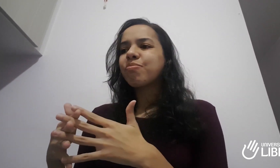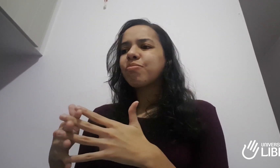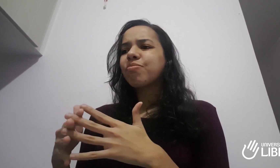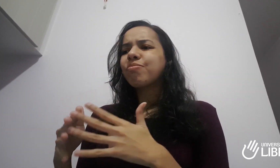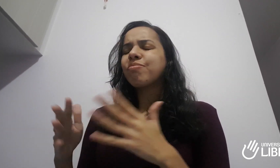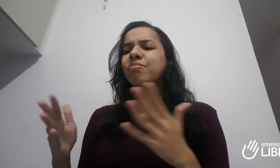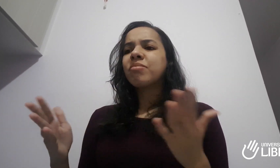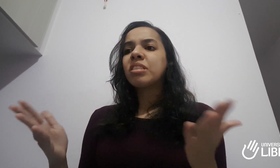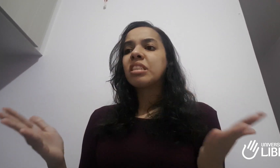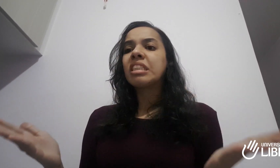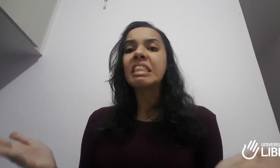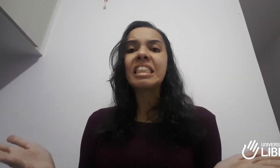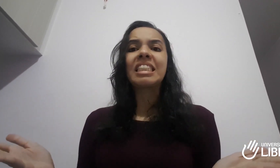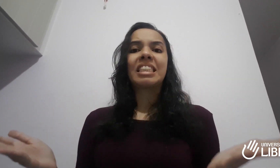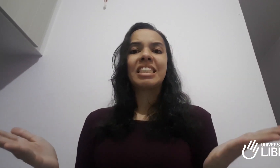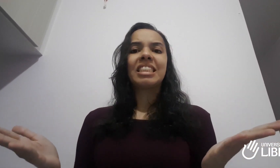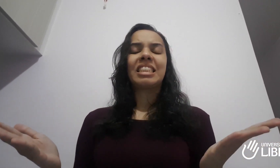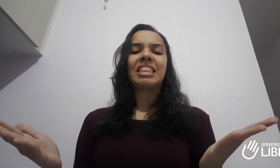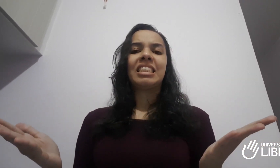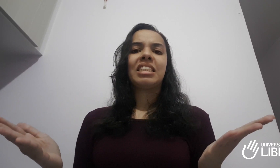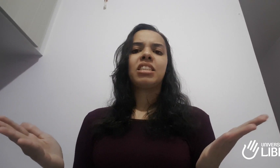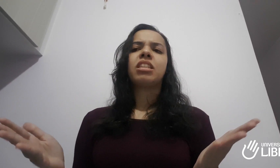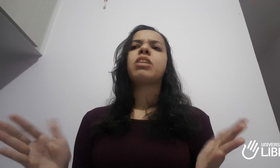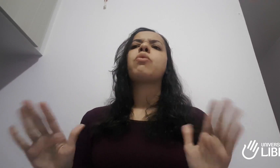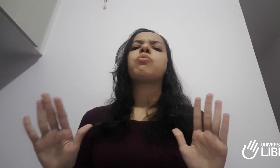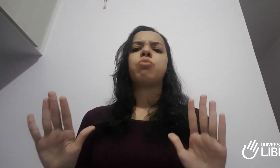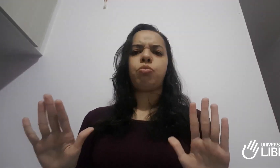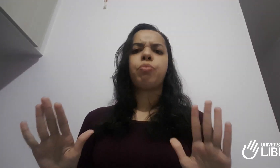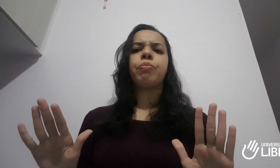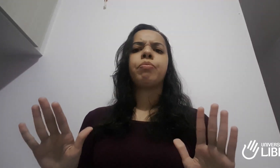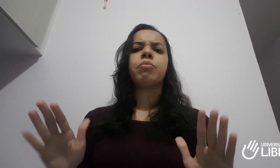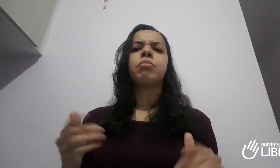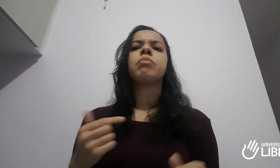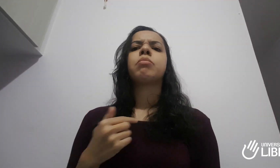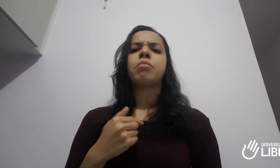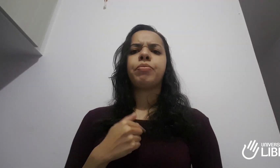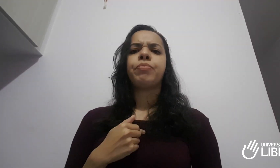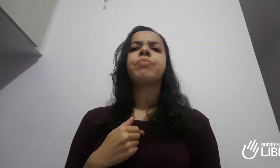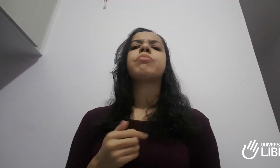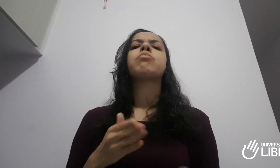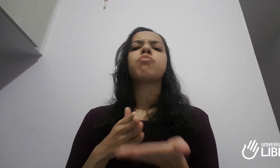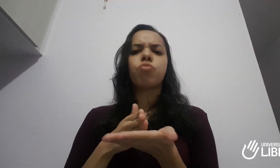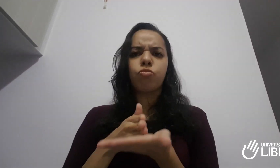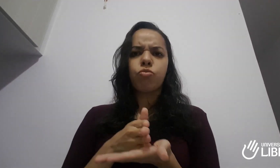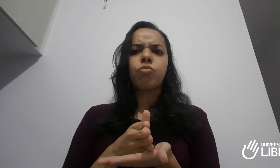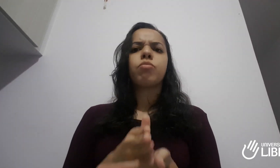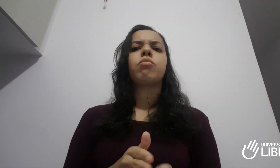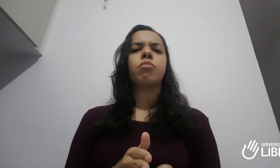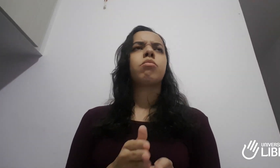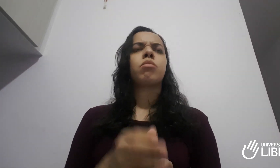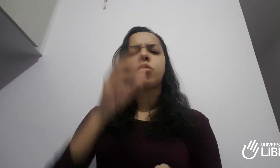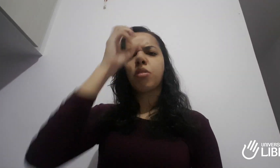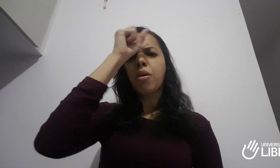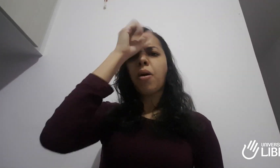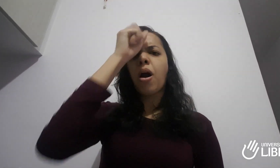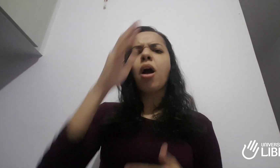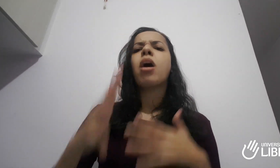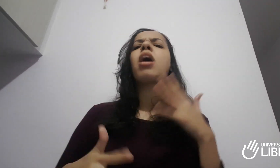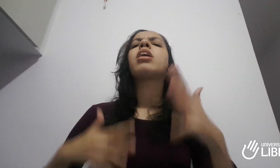confuso, eu não conseguia, não fluía, sabe? Eu não conseguia me comunicar e eu coloquei isso como